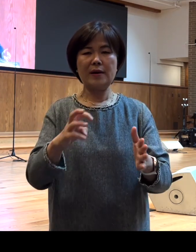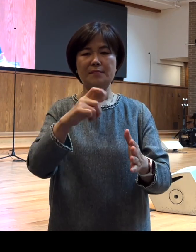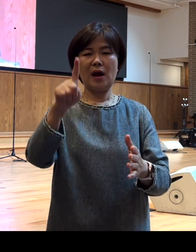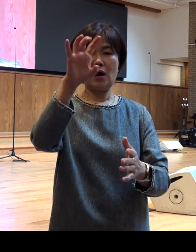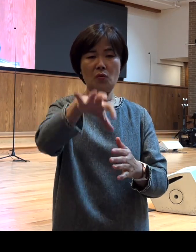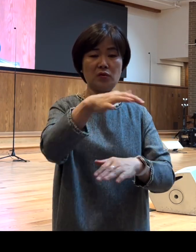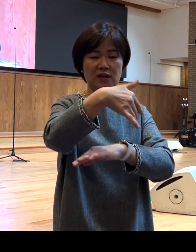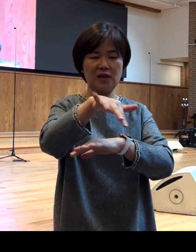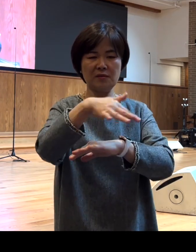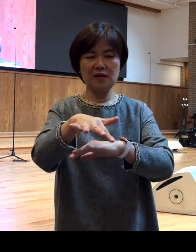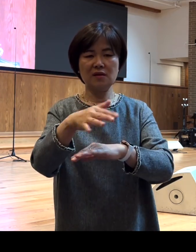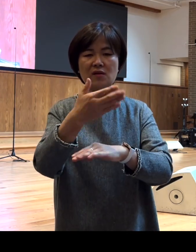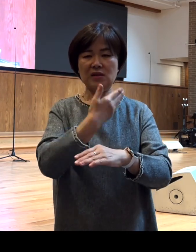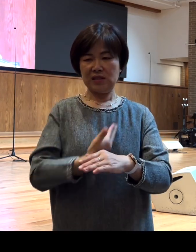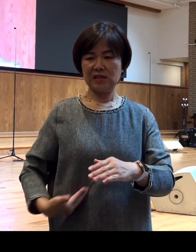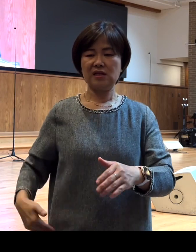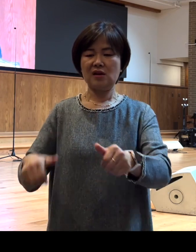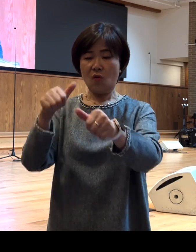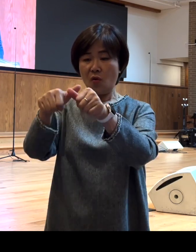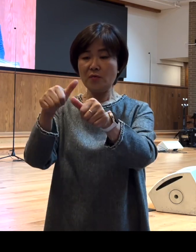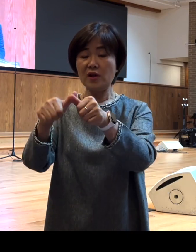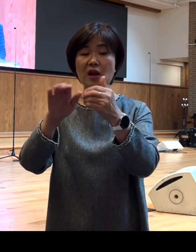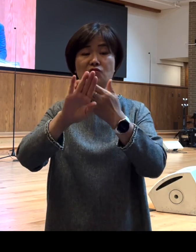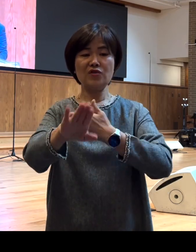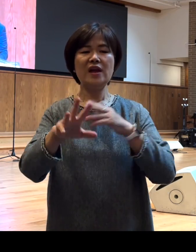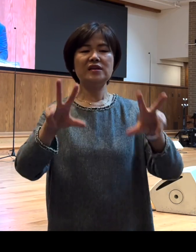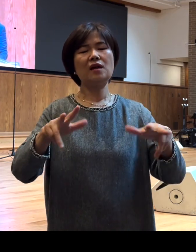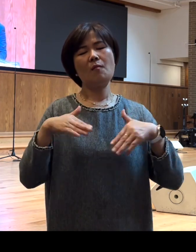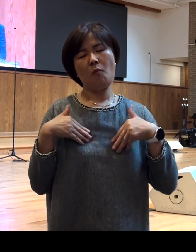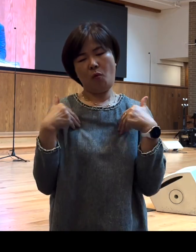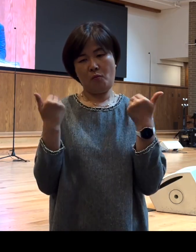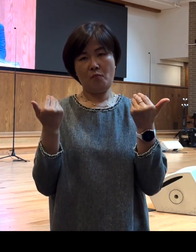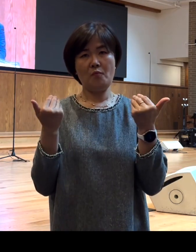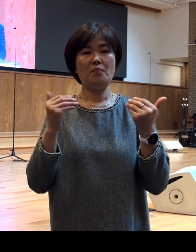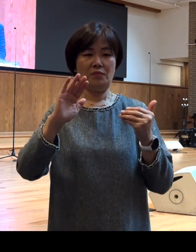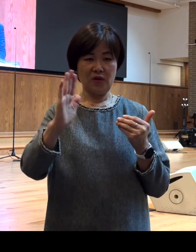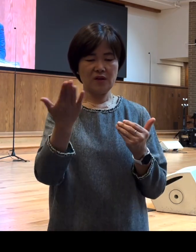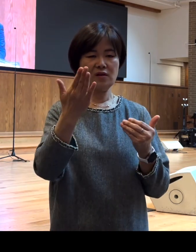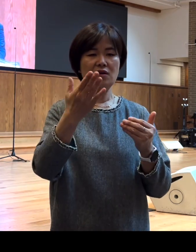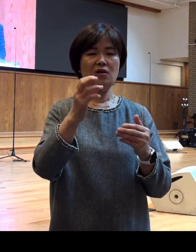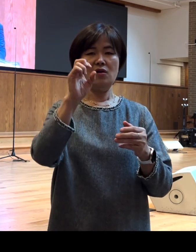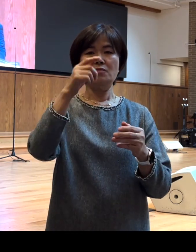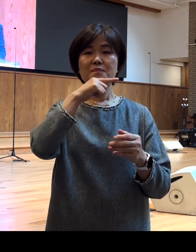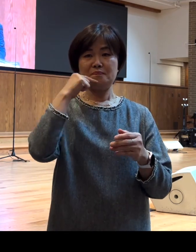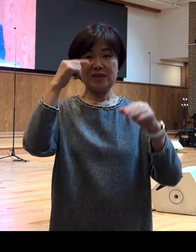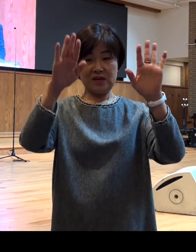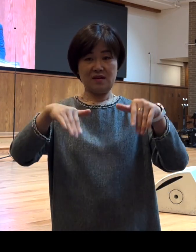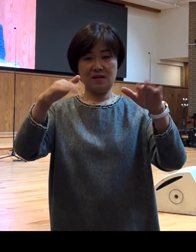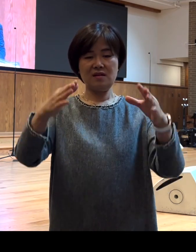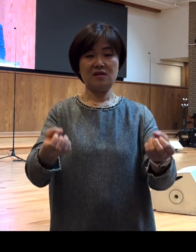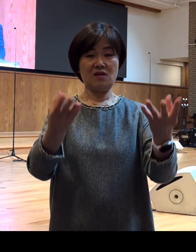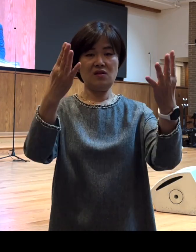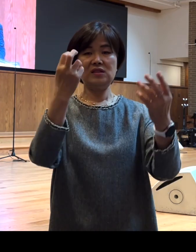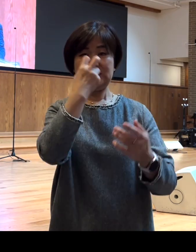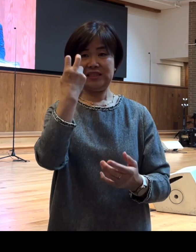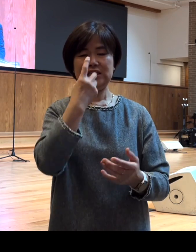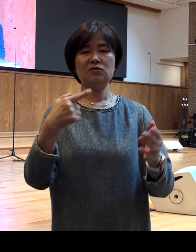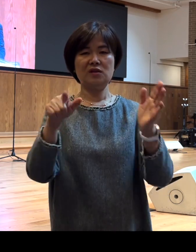다니면서 제자들을 건면한 이후에 이제 봄이 되어서 6월절을 지키기 위해서 많은 유대인들이 배를